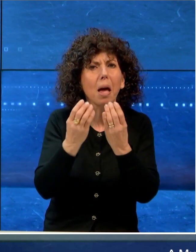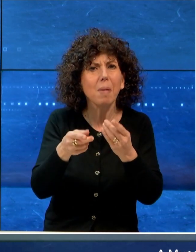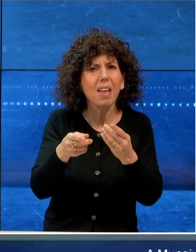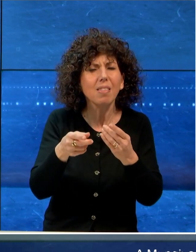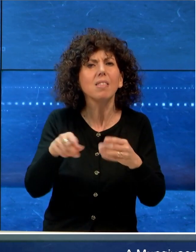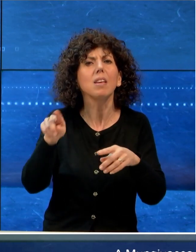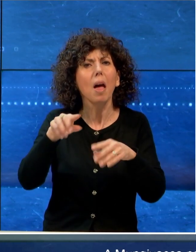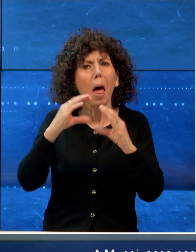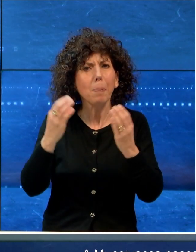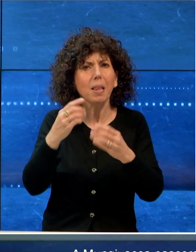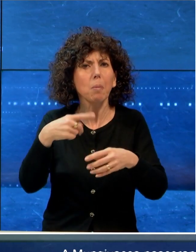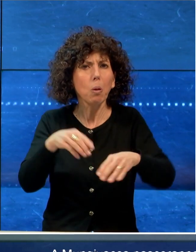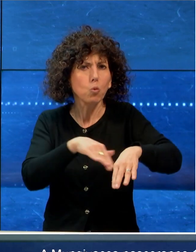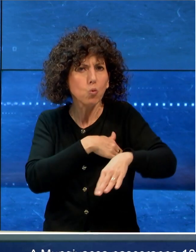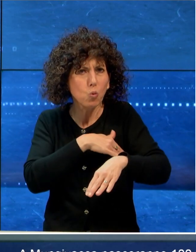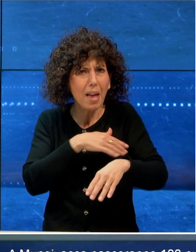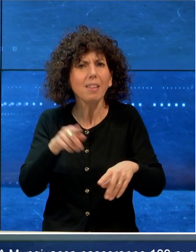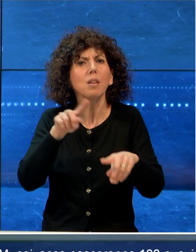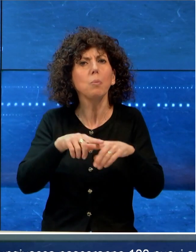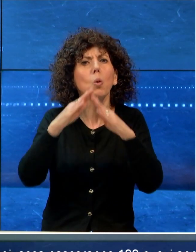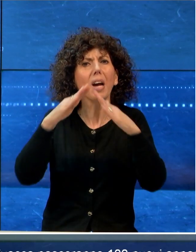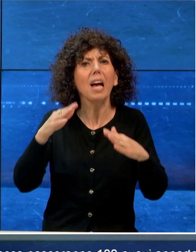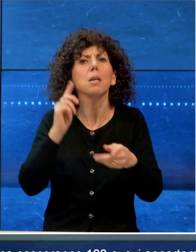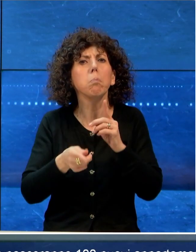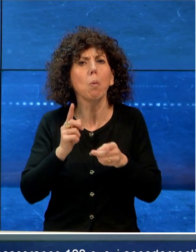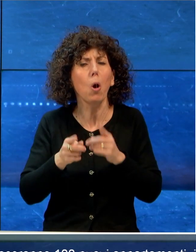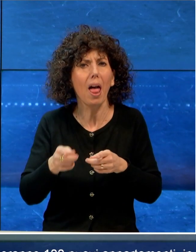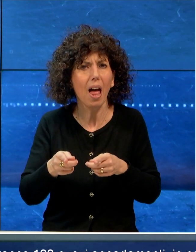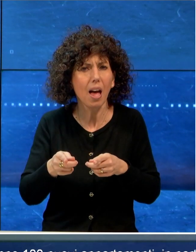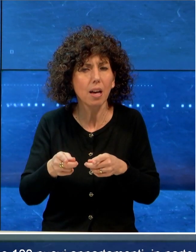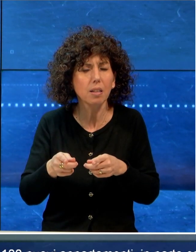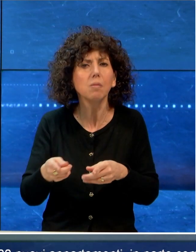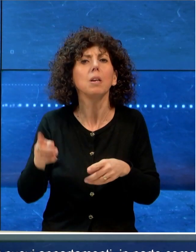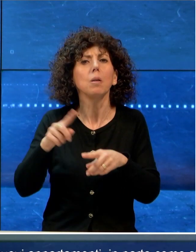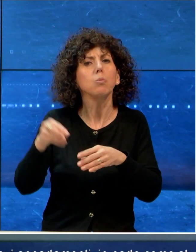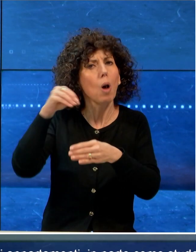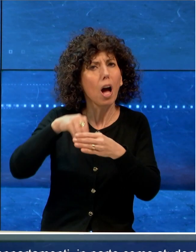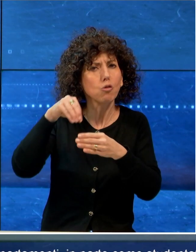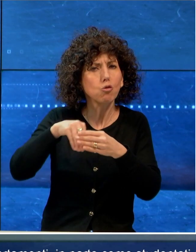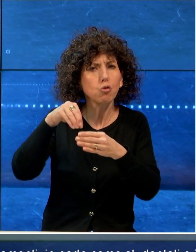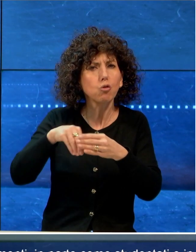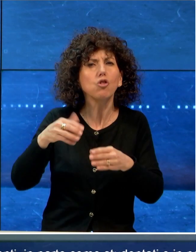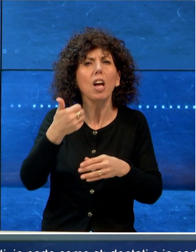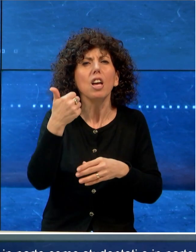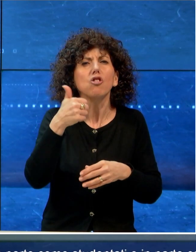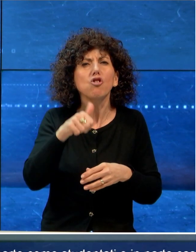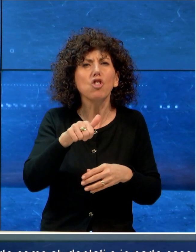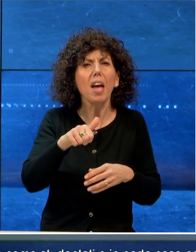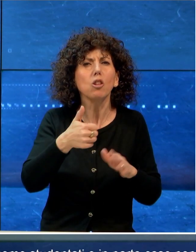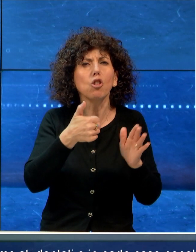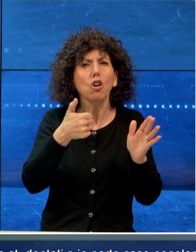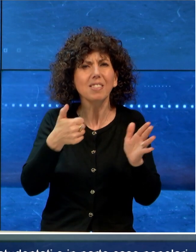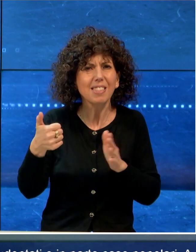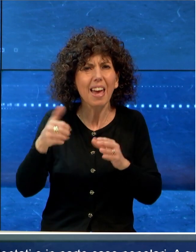studentati e in parte case popolari. A questi si aggiungeranno altri 106